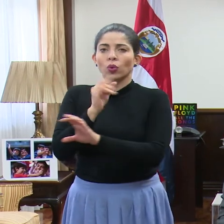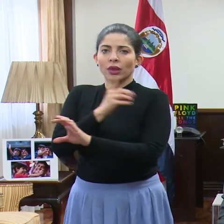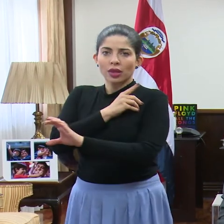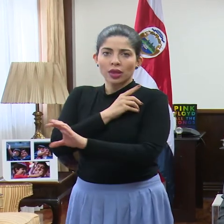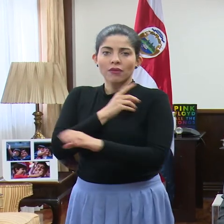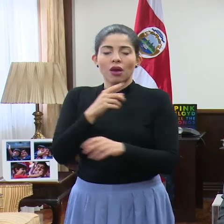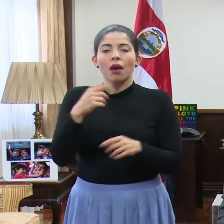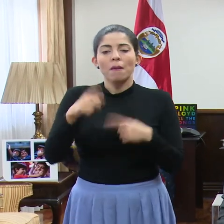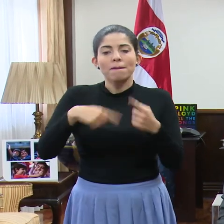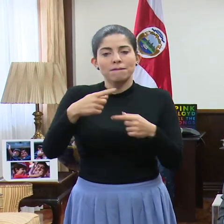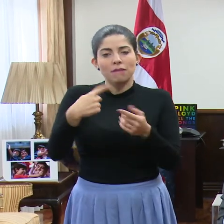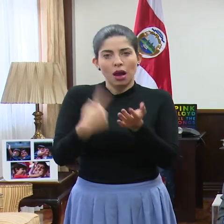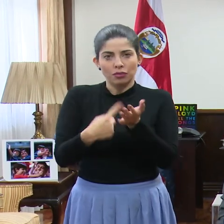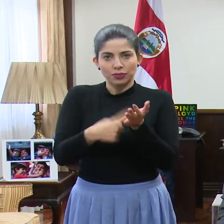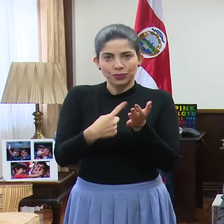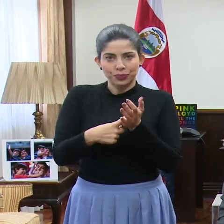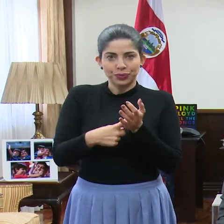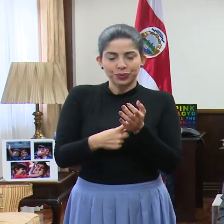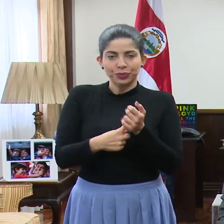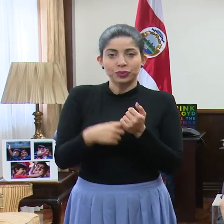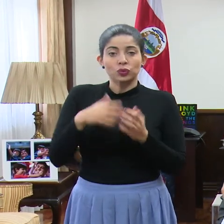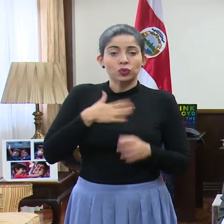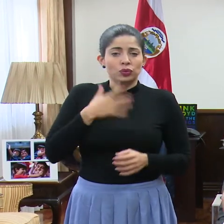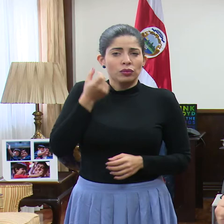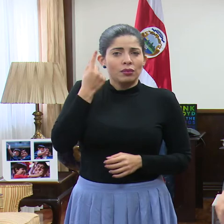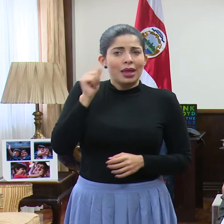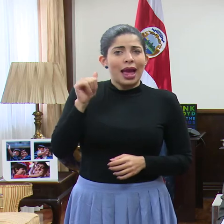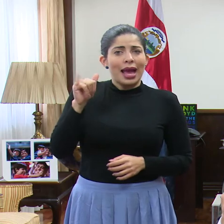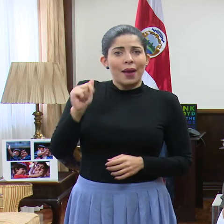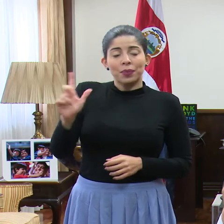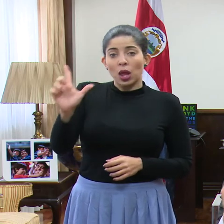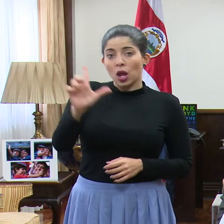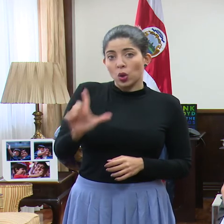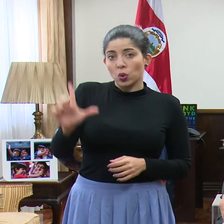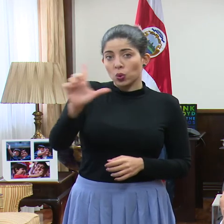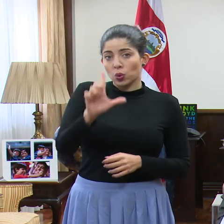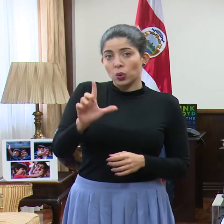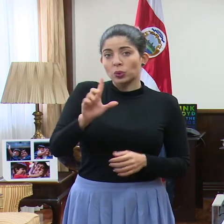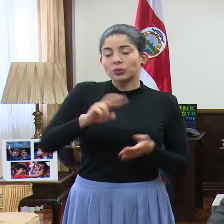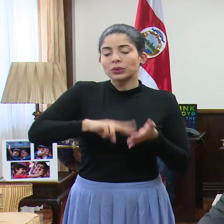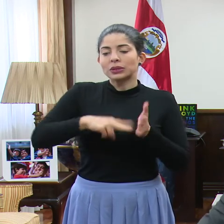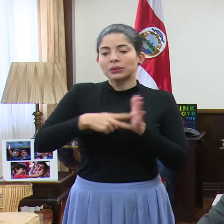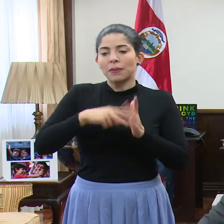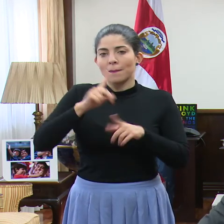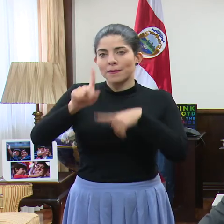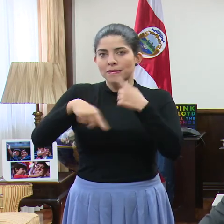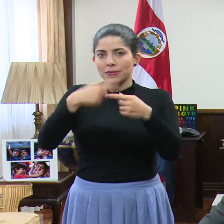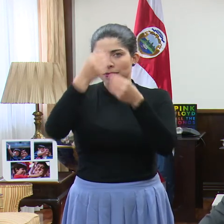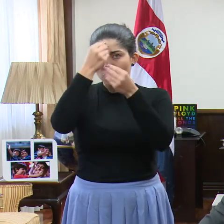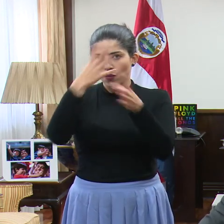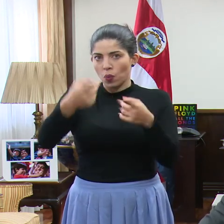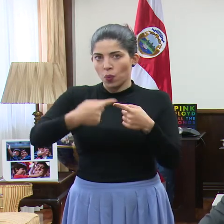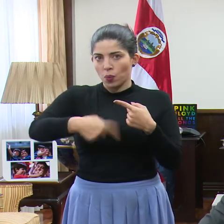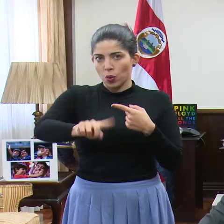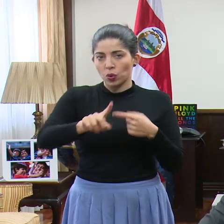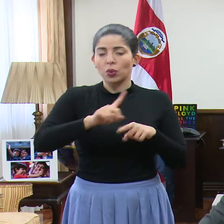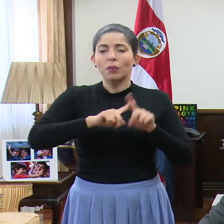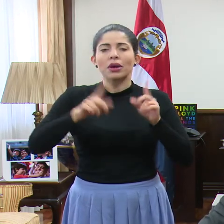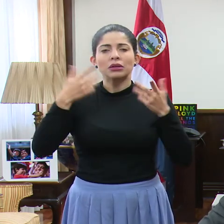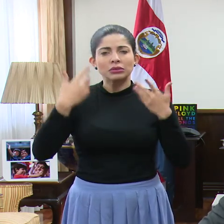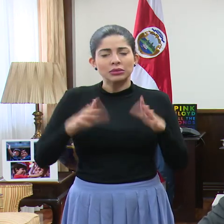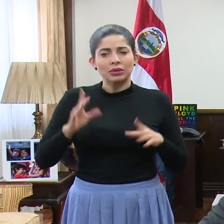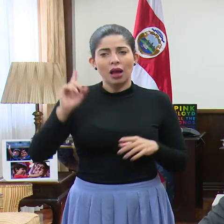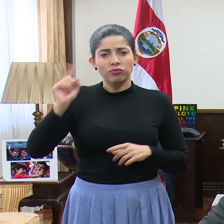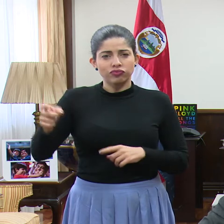eventualmente, entiendo que el AIA el día lunes. Es decir, eso se va a informar prontamente. Pero ya esas